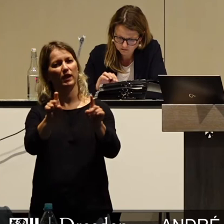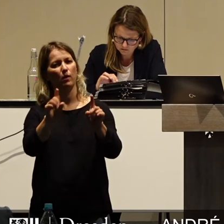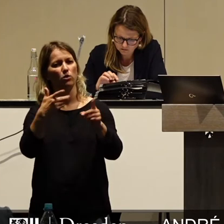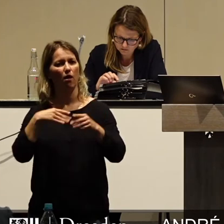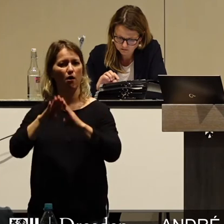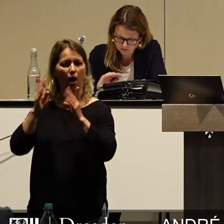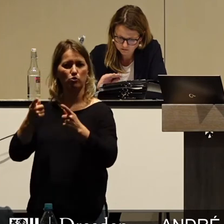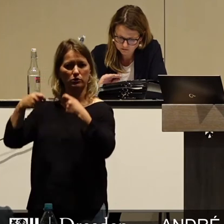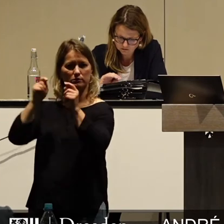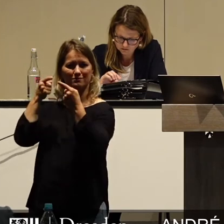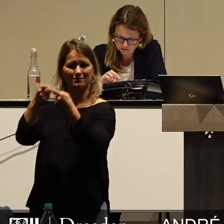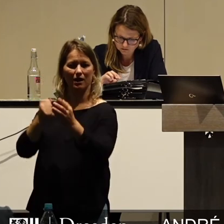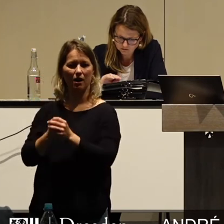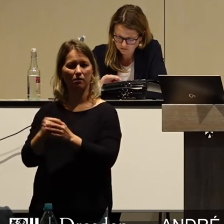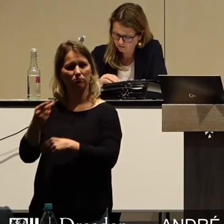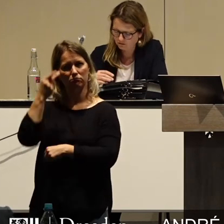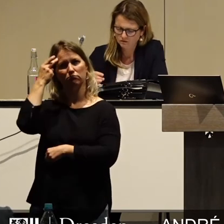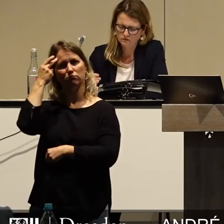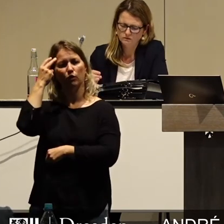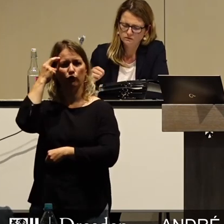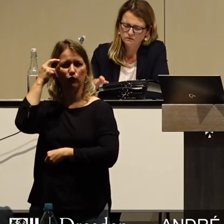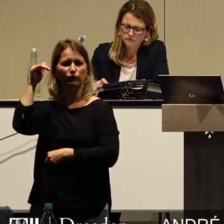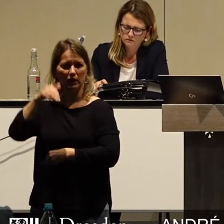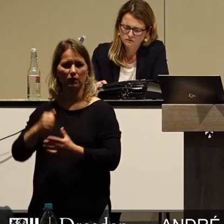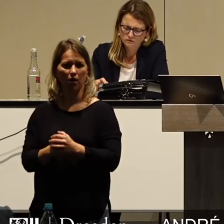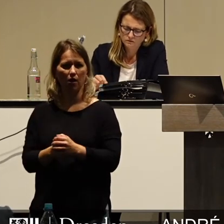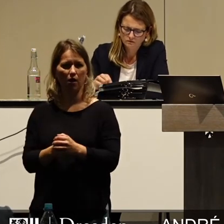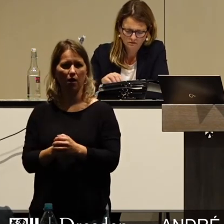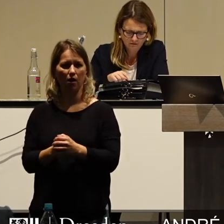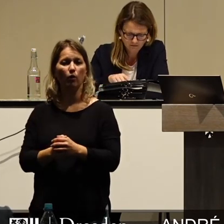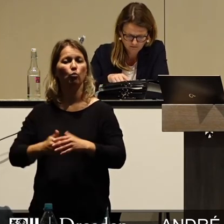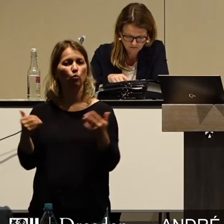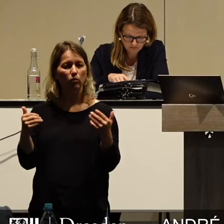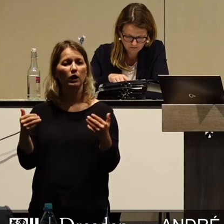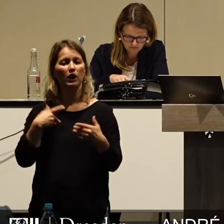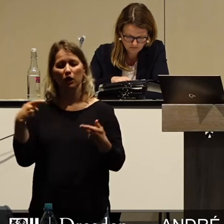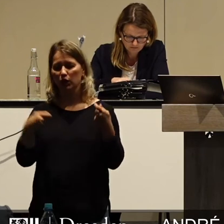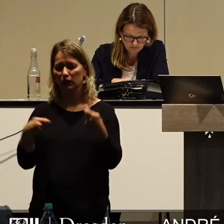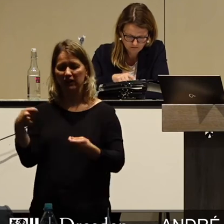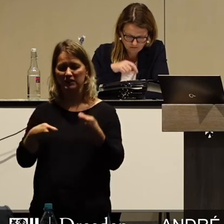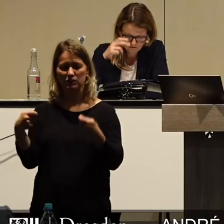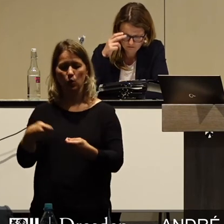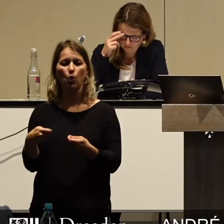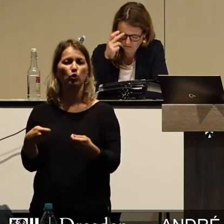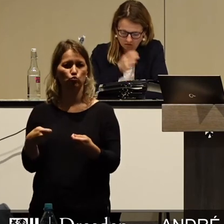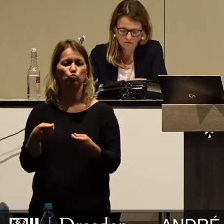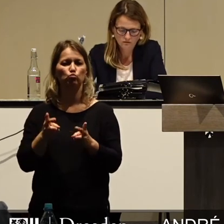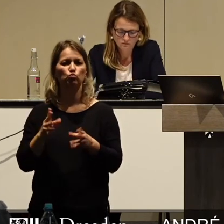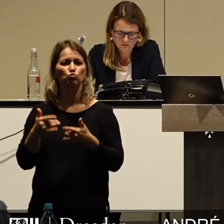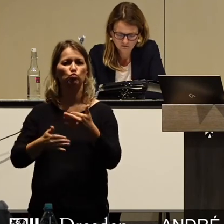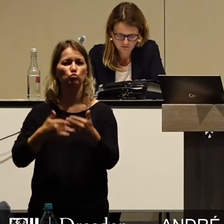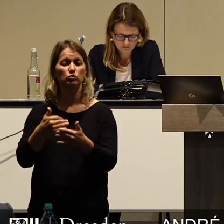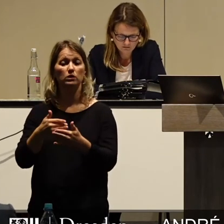handelt doch vernünftig, wenn die sagen, wir investieren und für unsere großen Investitionen, die über